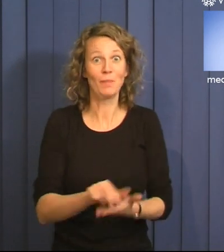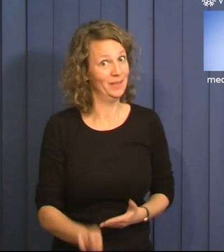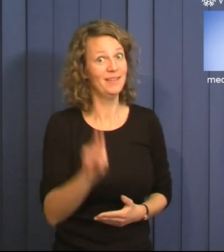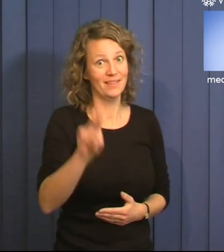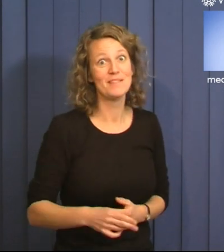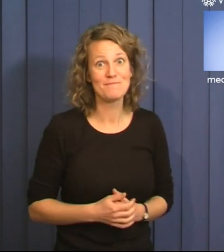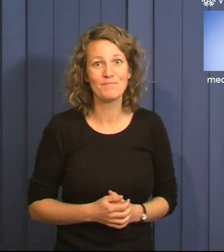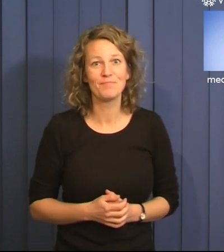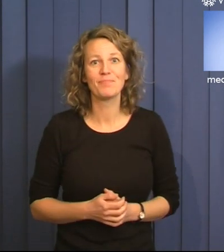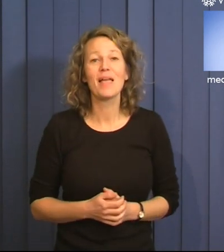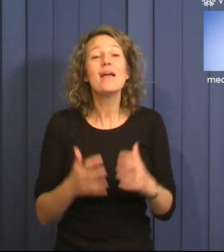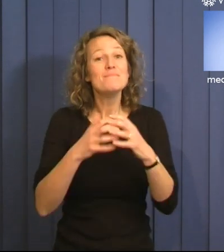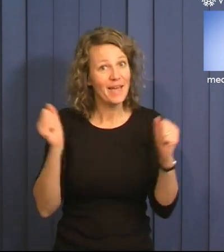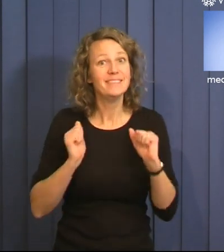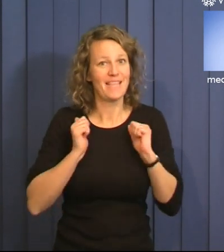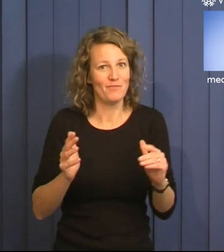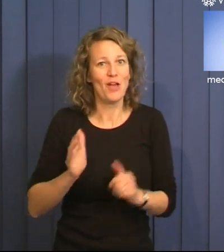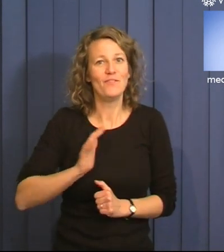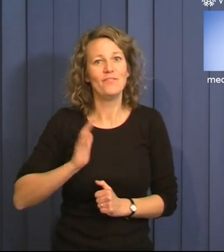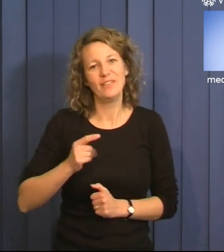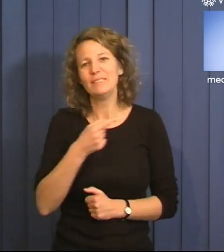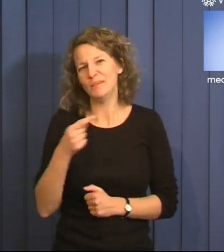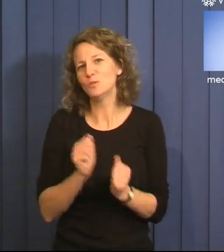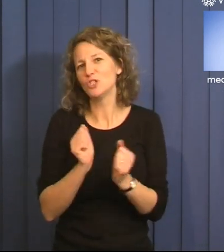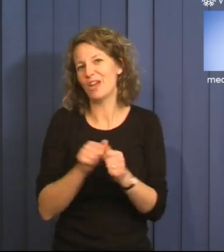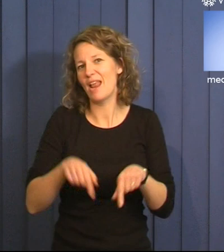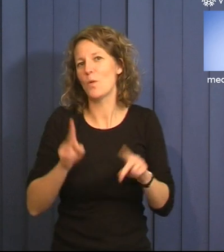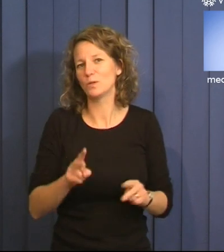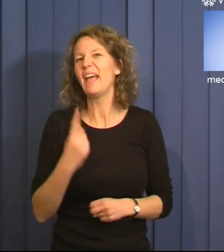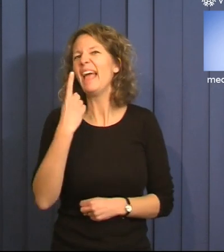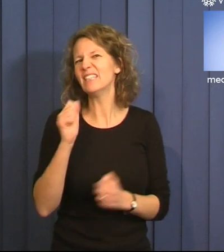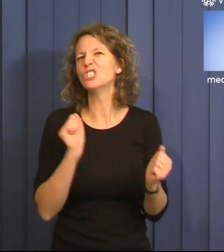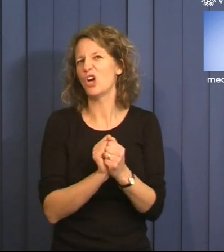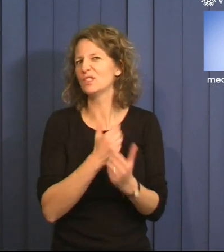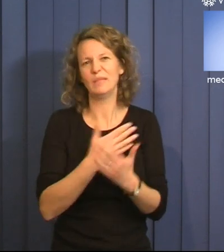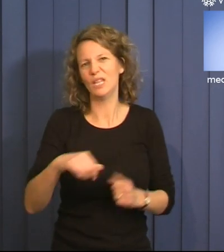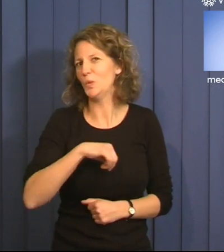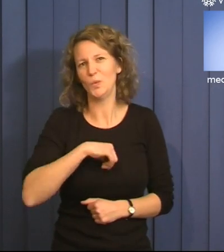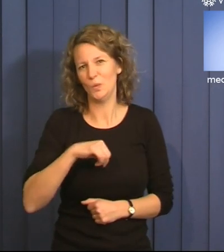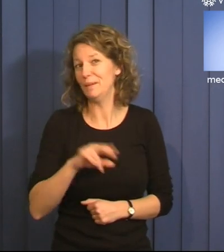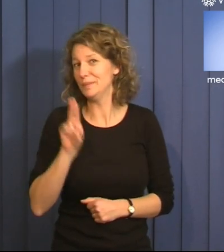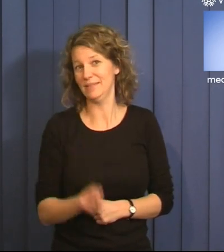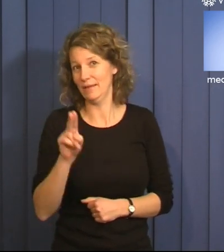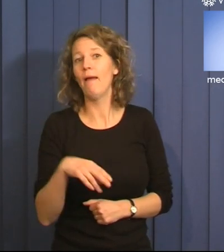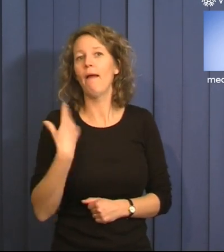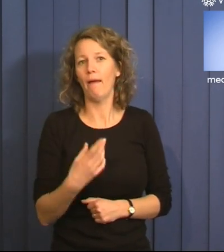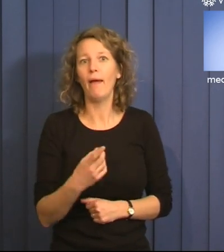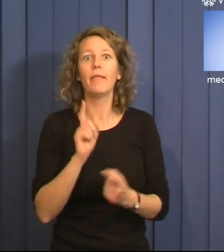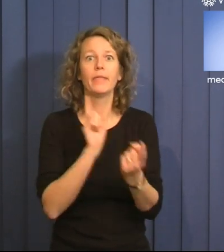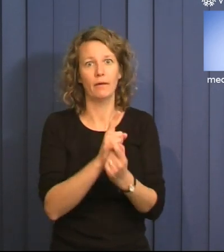verkligen. Men såklart så finns det ju minus med den här stan också. Och en sak som inte är någon resa på rosa moln det är